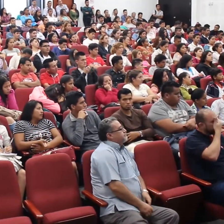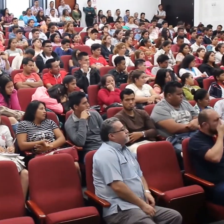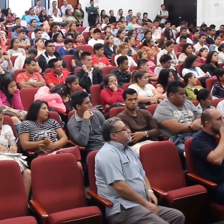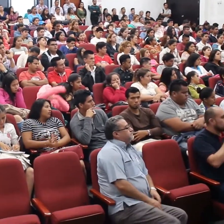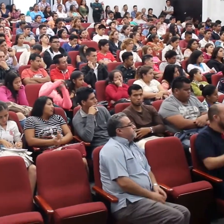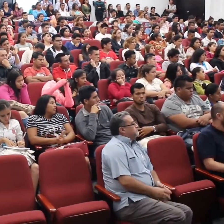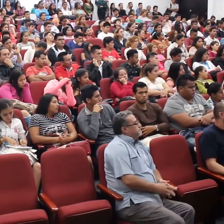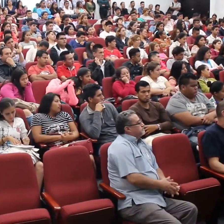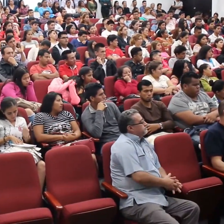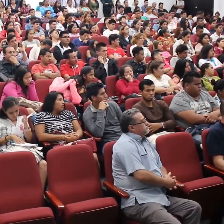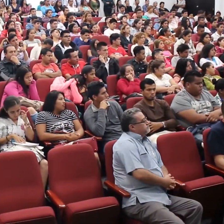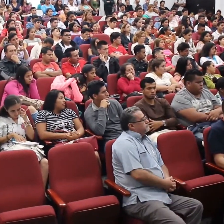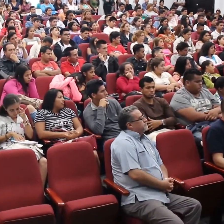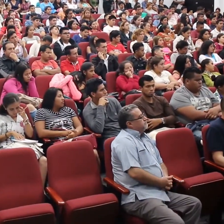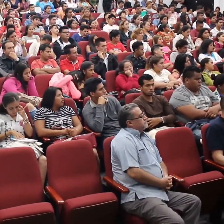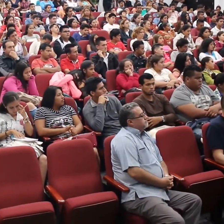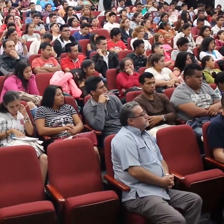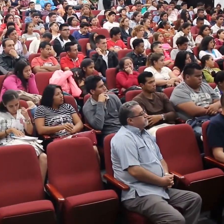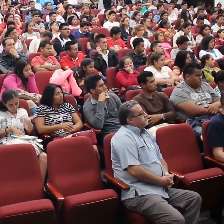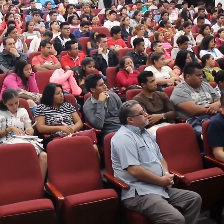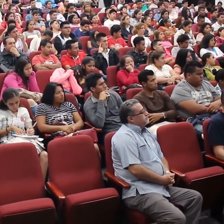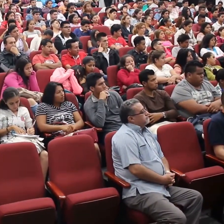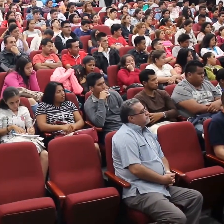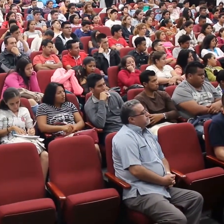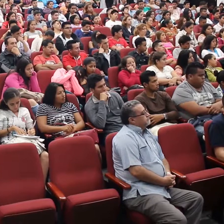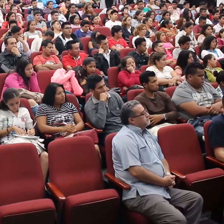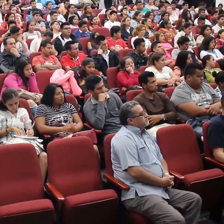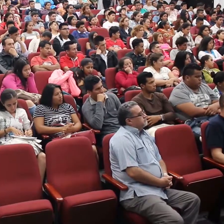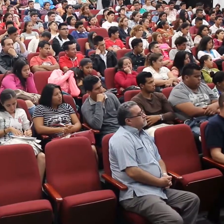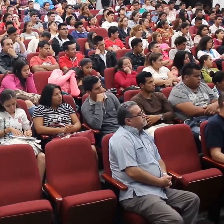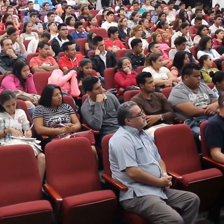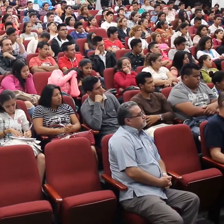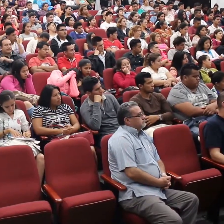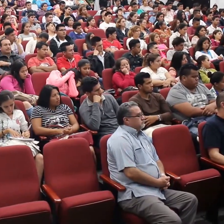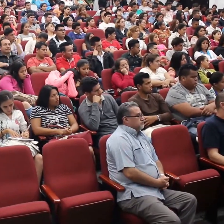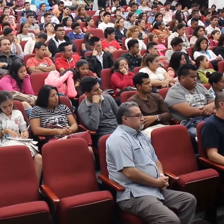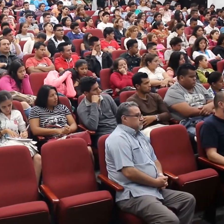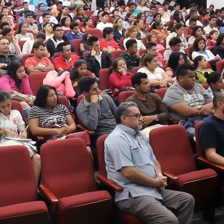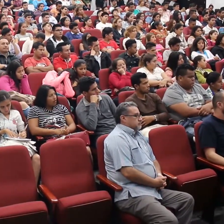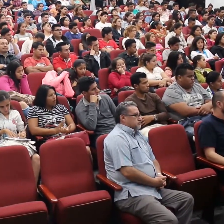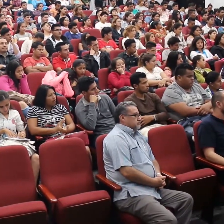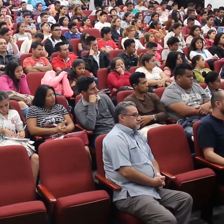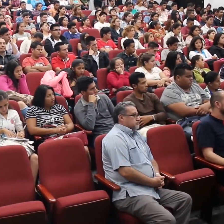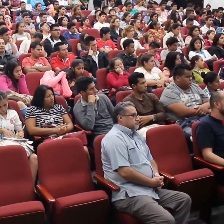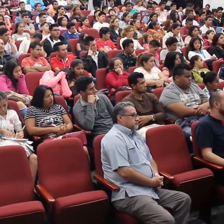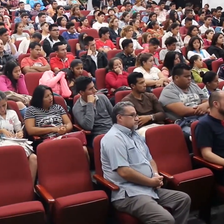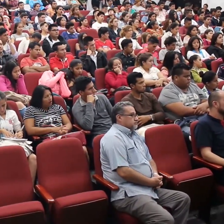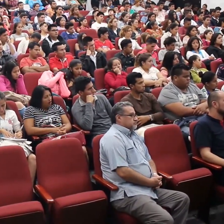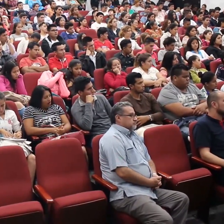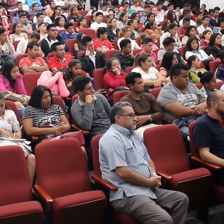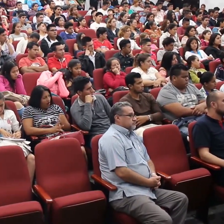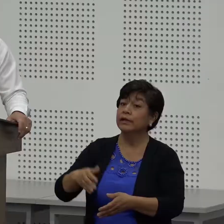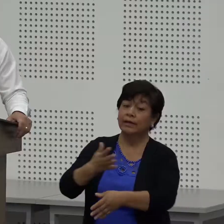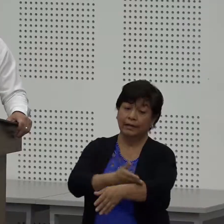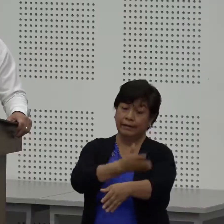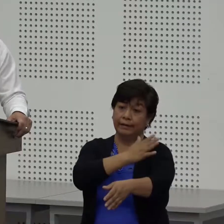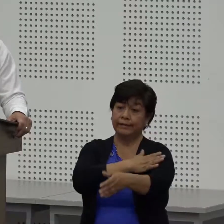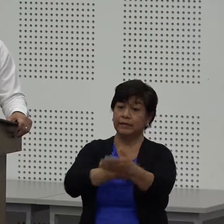brindarles todas las facilidades para que puedan participar junto con ustedes en todos los procesos académicos de esta noble institución